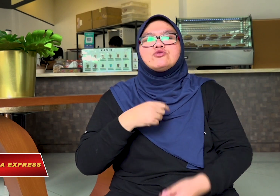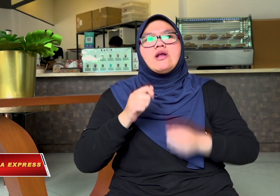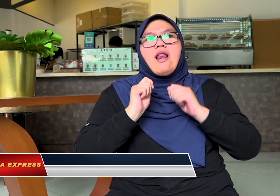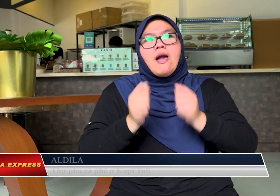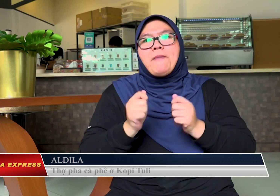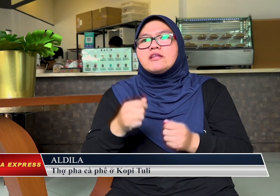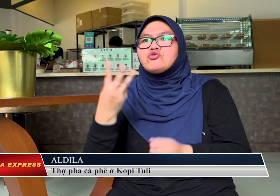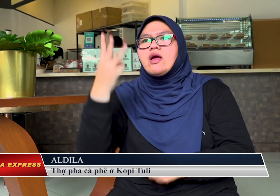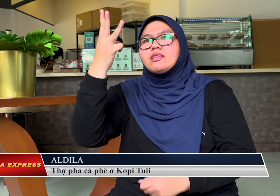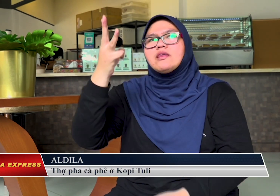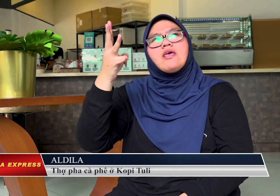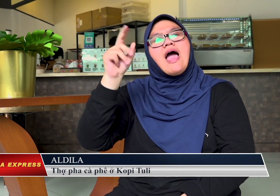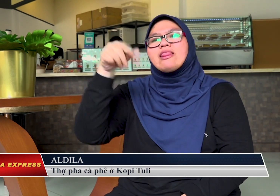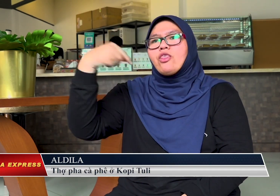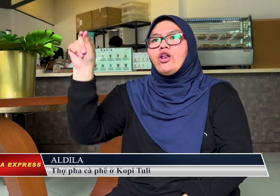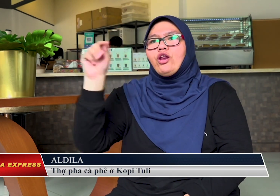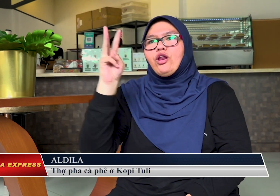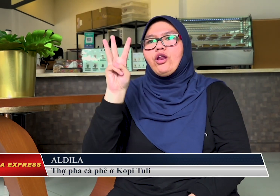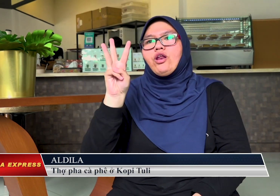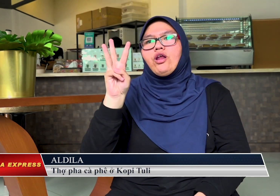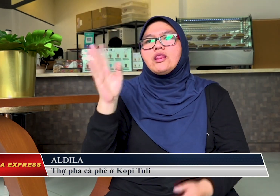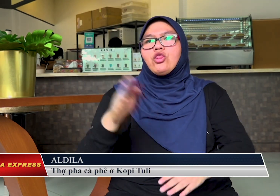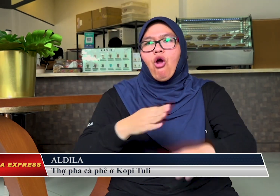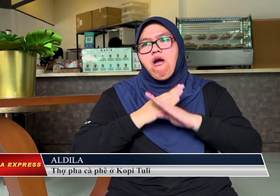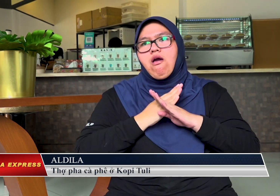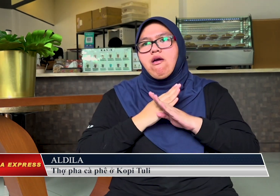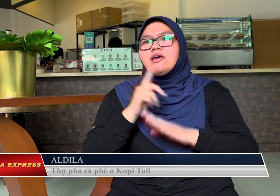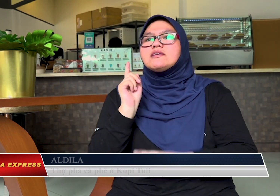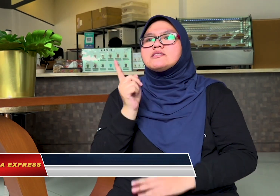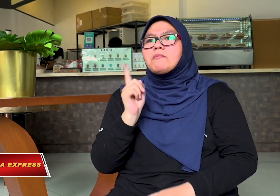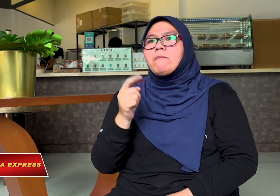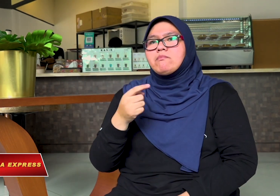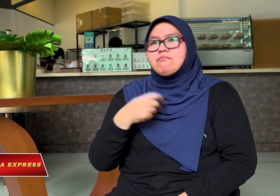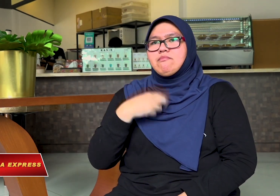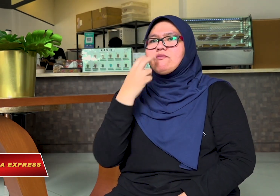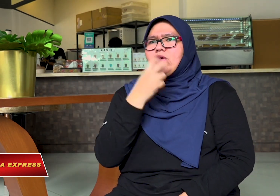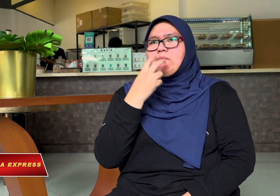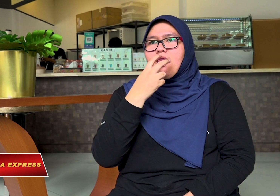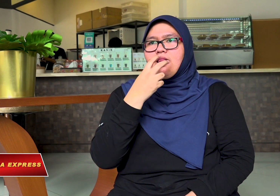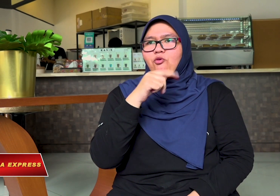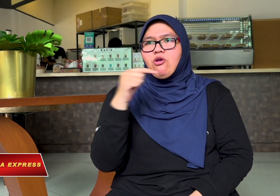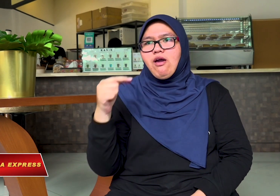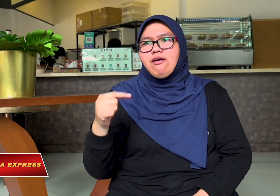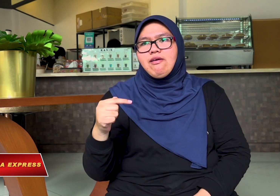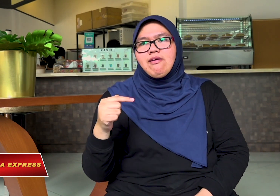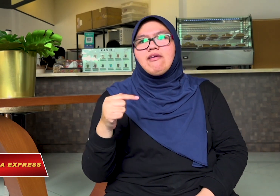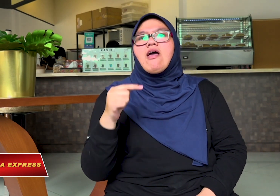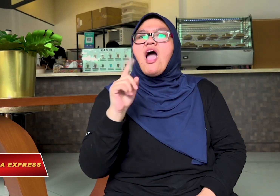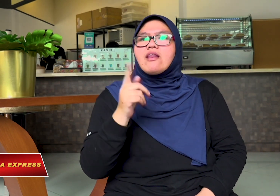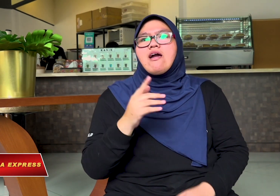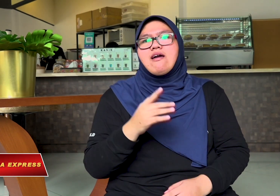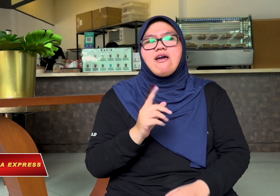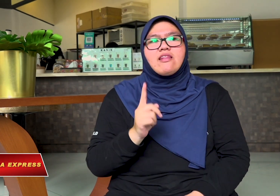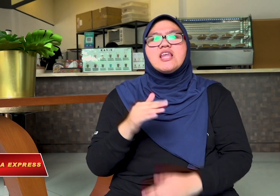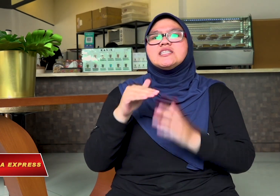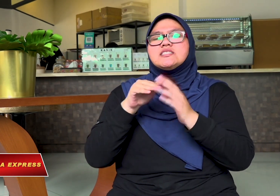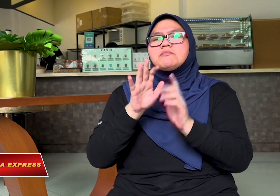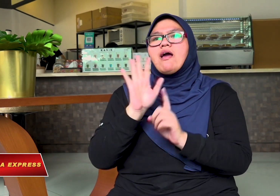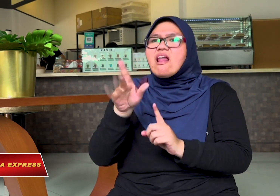Vâng, tôi đã gặp khó khăn khi đi kiếm việc. Tôi đã nụp đơn vào ba công ty nhưng bị từ chối vì tôi không thể nói tốt. Tôi cảm